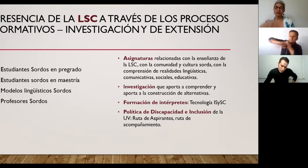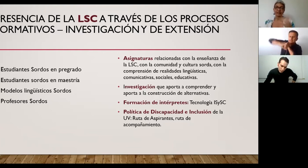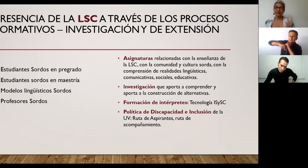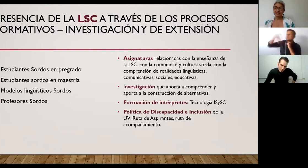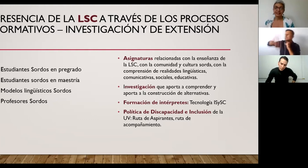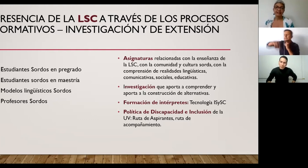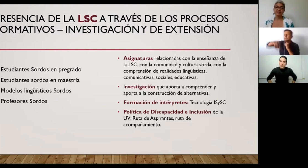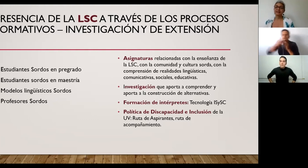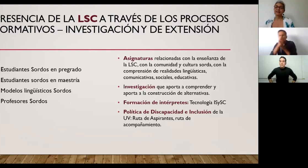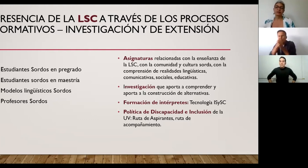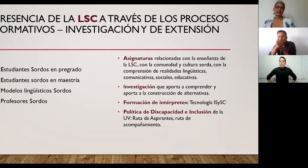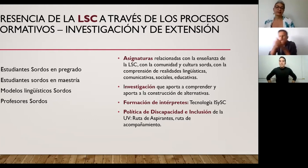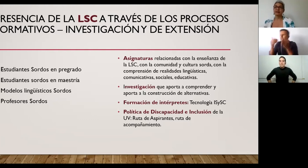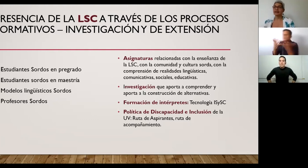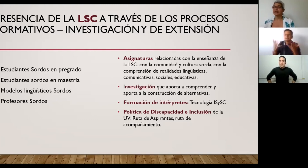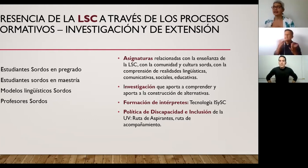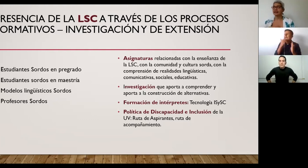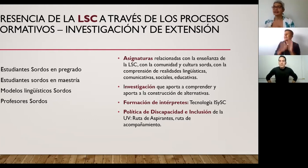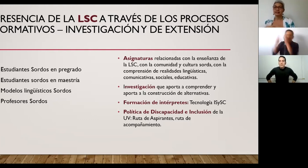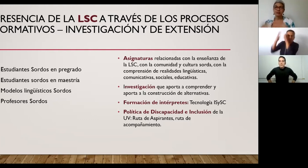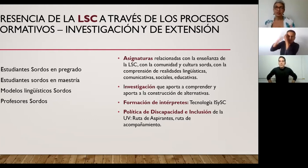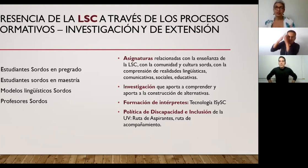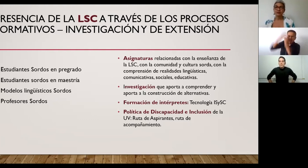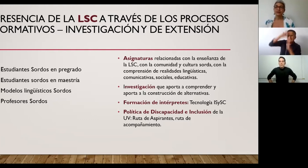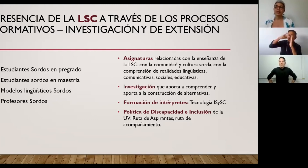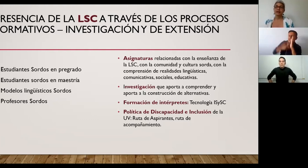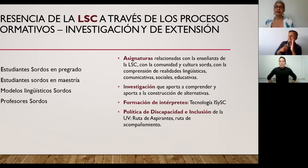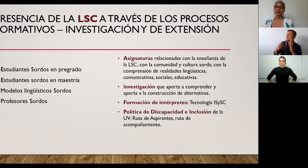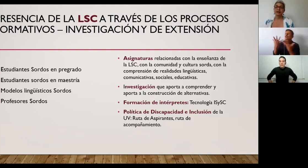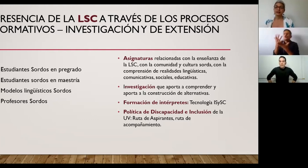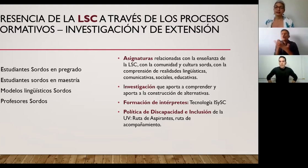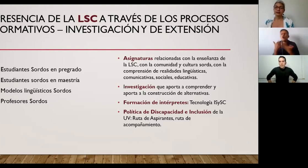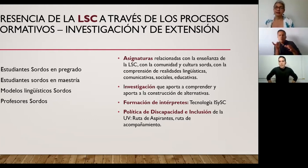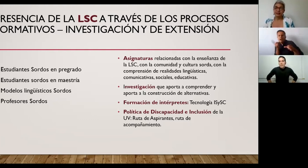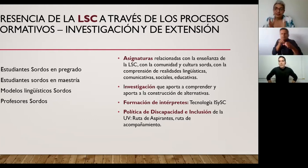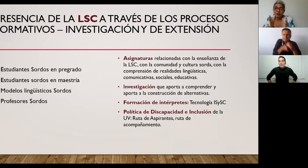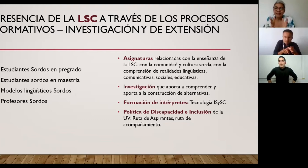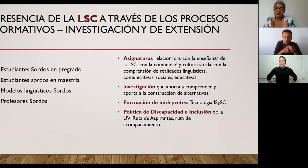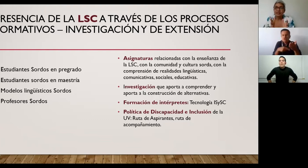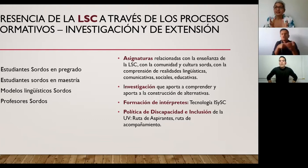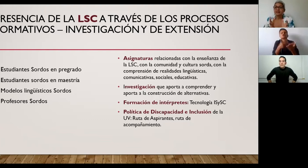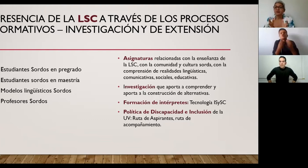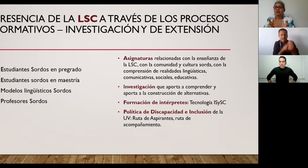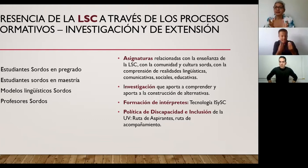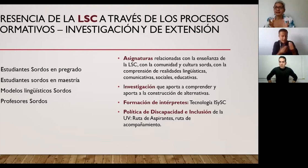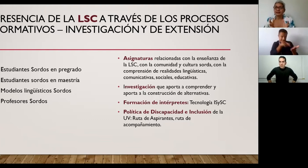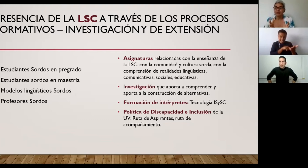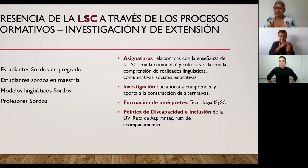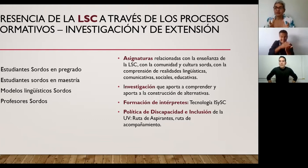ellos a revisar el IFES ayudarles a hacer la inscripción en esa ruta de aspirantes pues préstase servicio